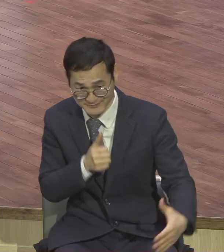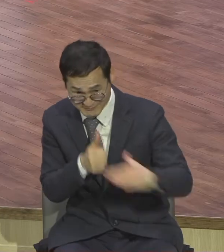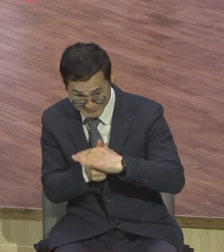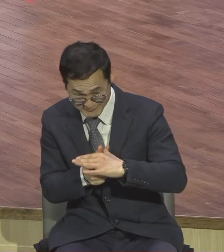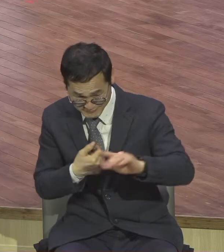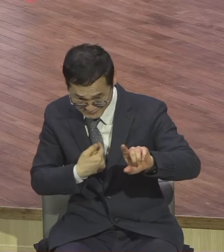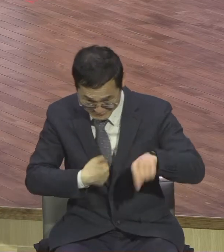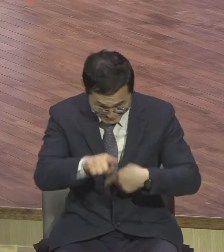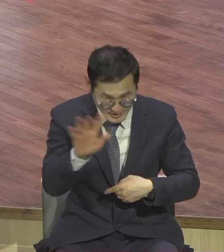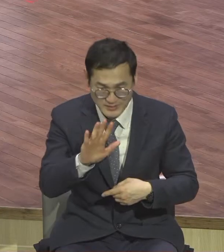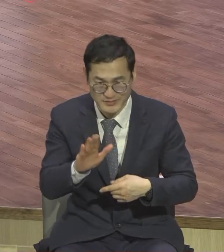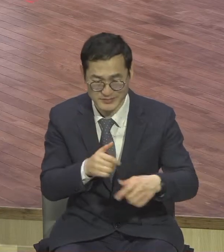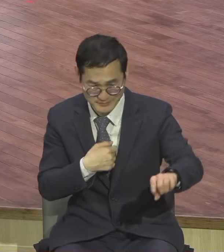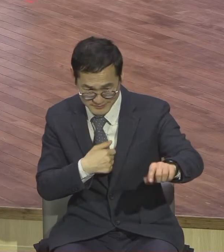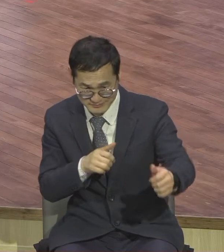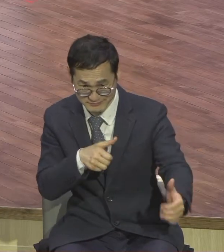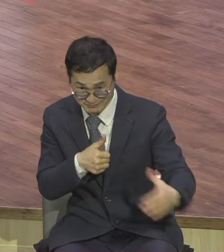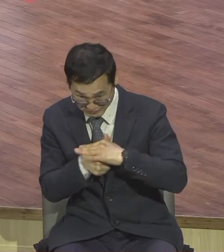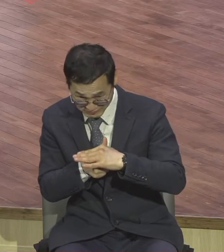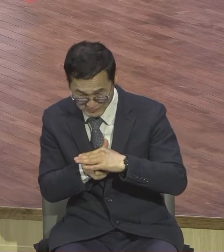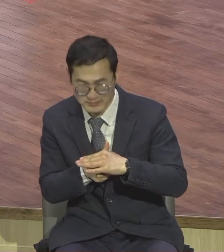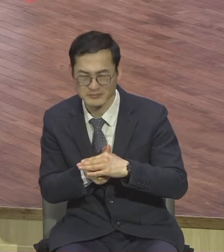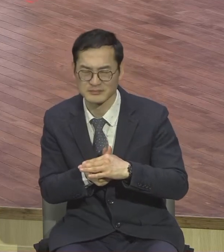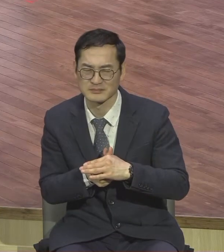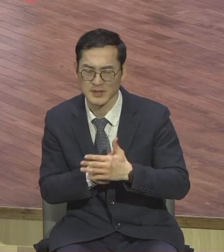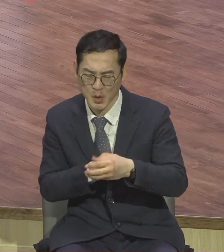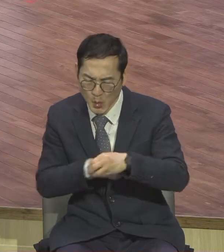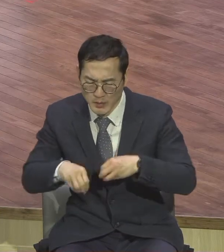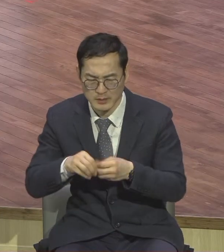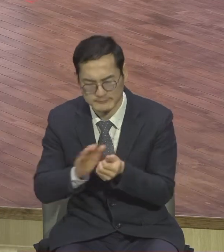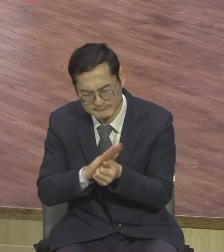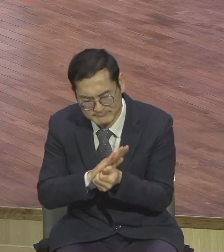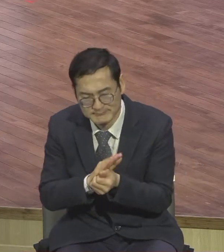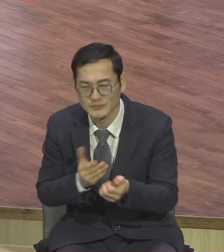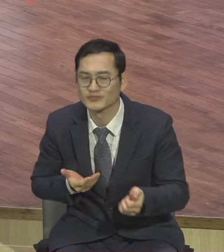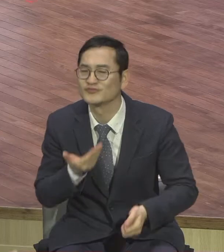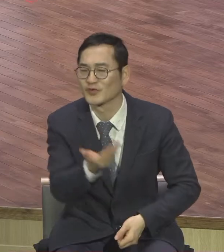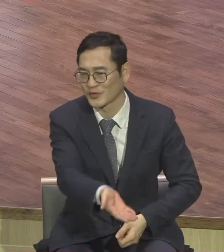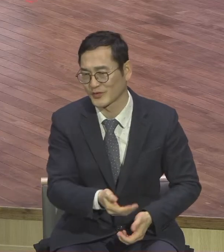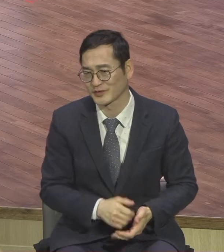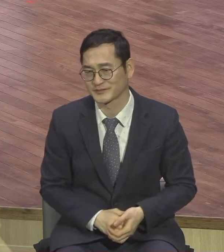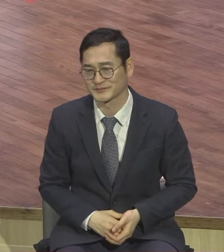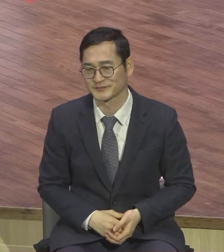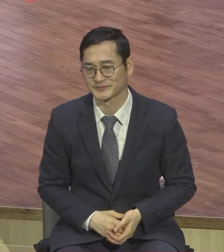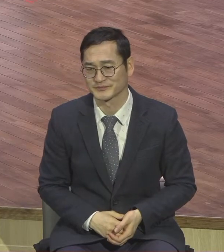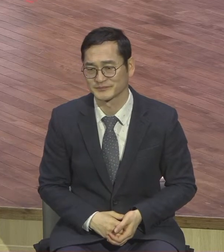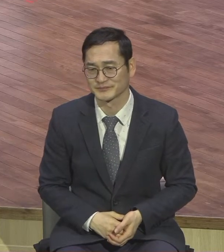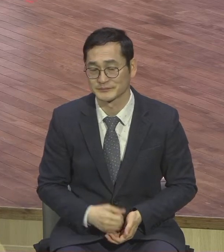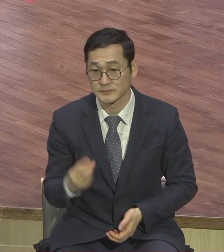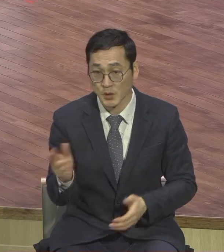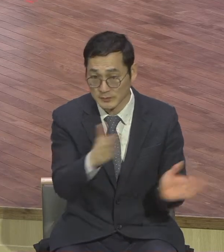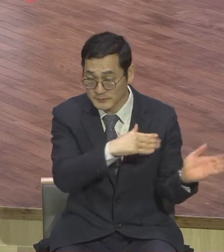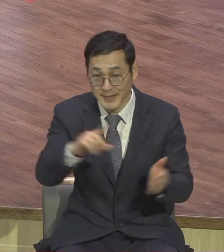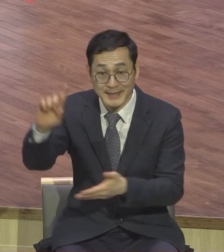다윗은 또 됐습니까 자신을 죽이려고 막 끝까지 치비하게 따라다니는 이 사올을